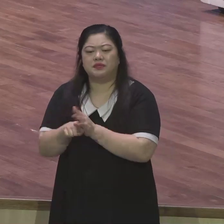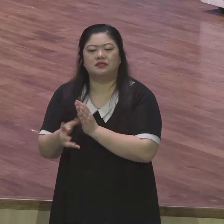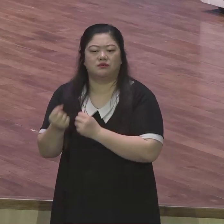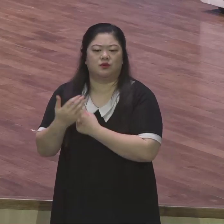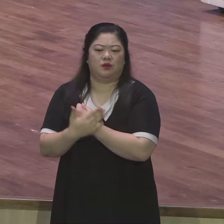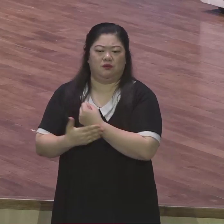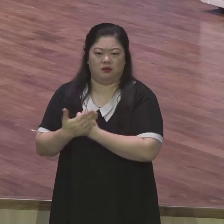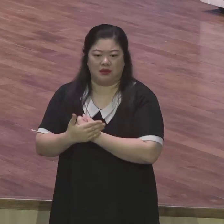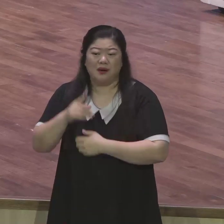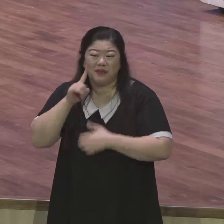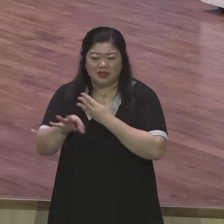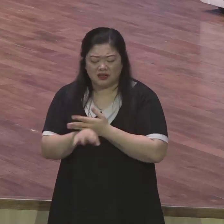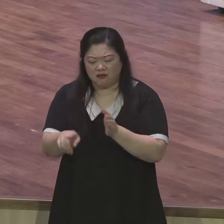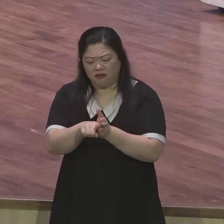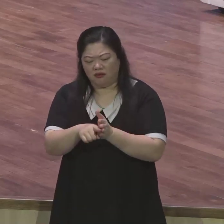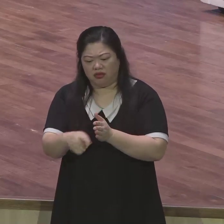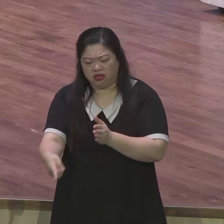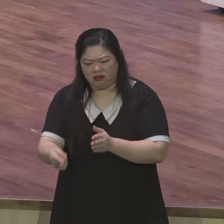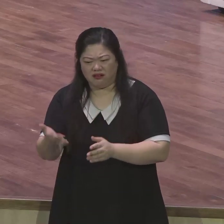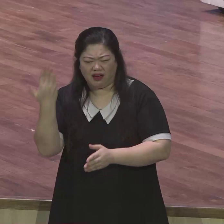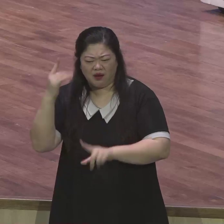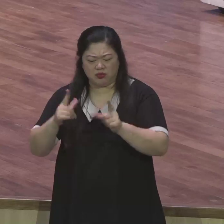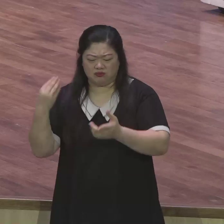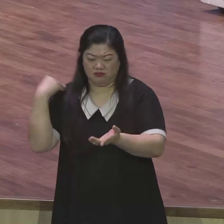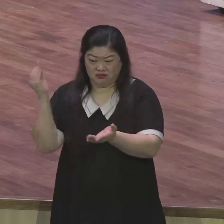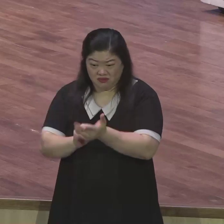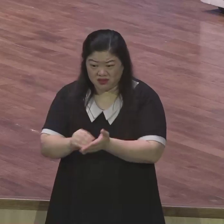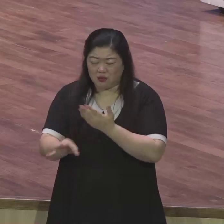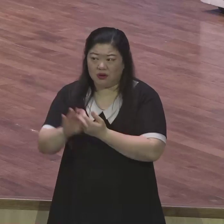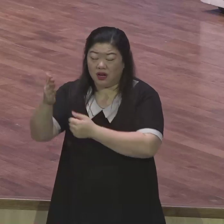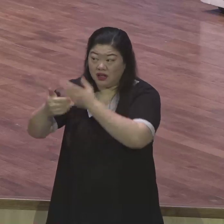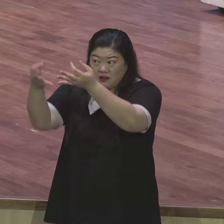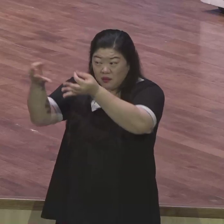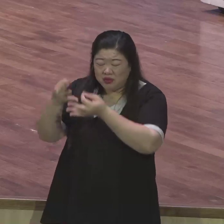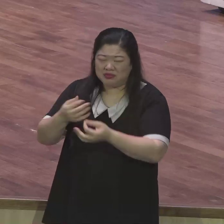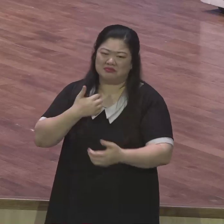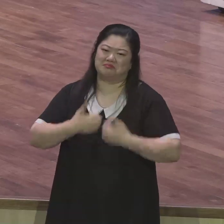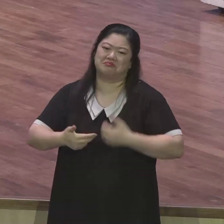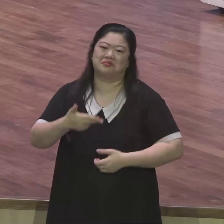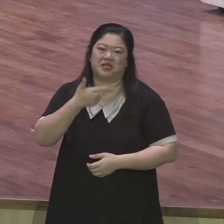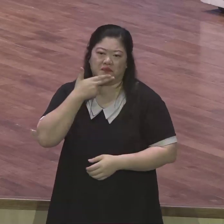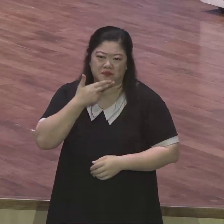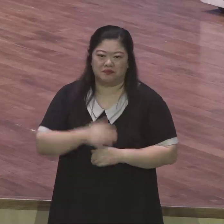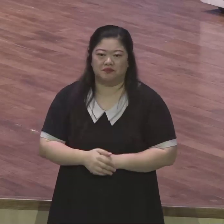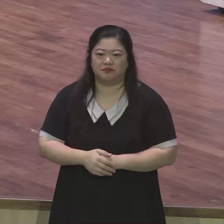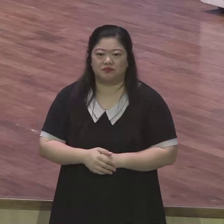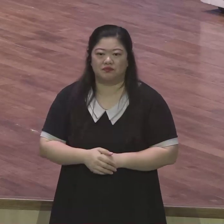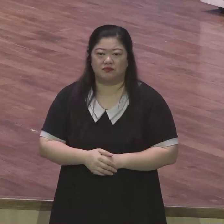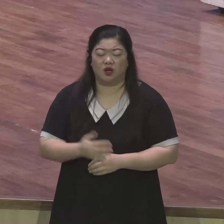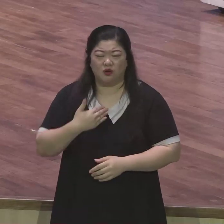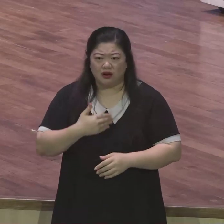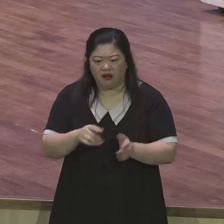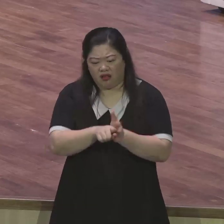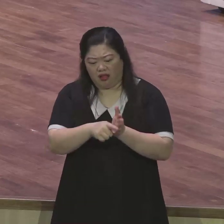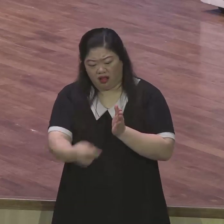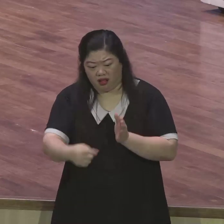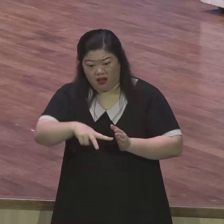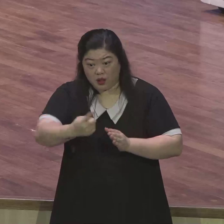물러가면 내 마음이 그를 기뻐하지 아니하리라 하셨느니라 우리는 뒤로 물러가 멸망할 자가 아니오 오직 영혼을 구원하며 이르는